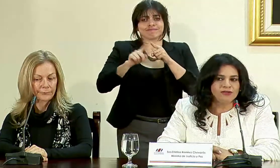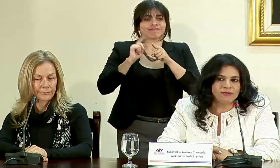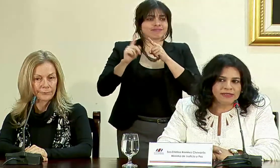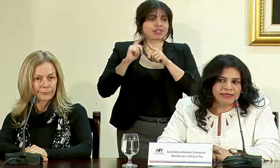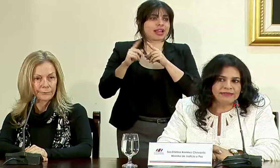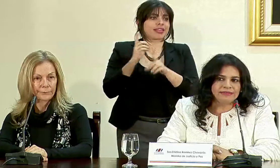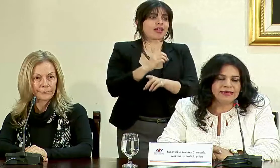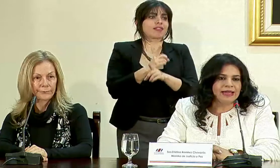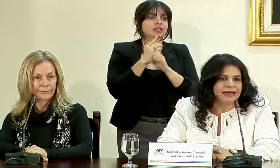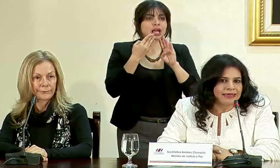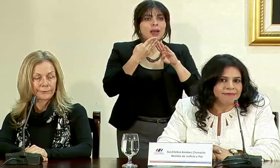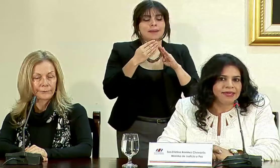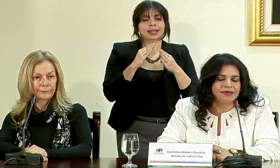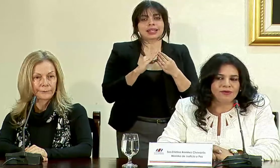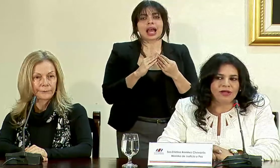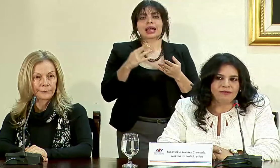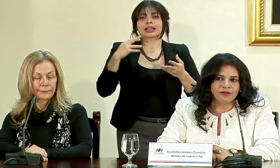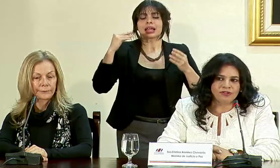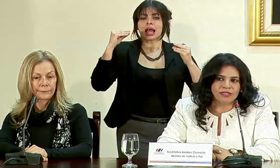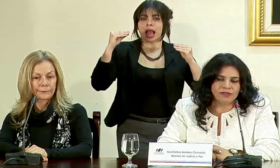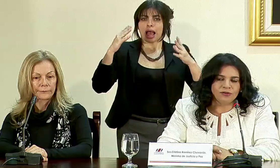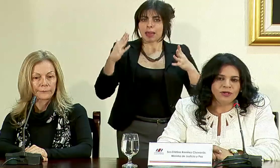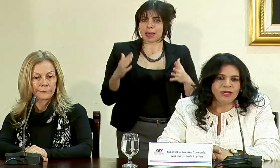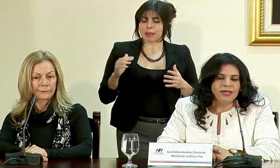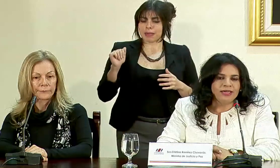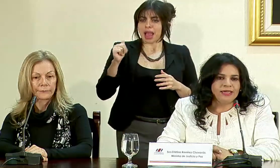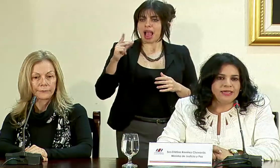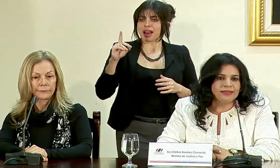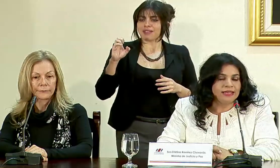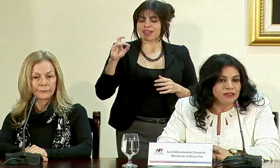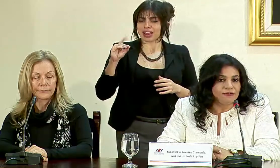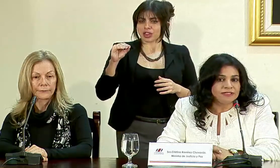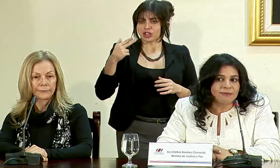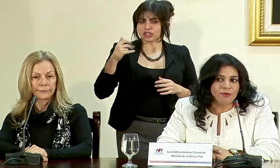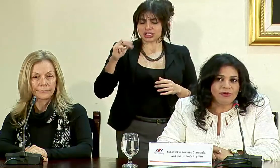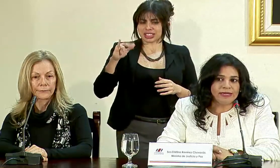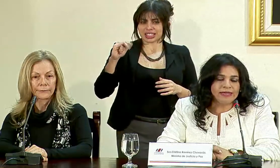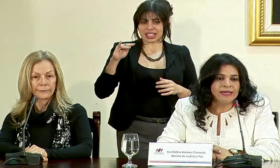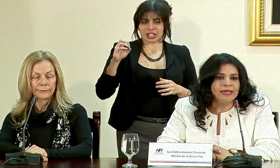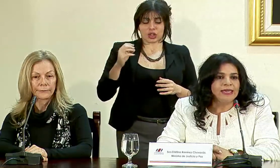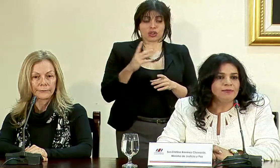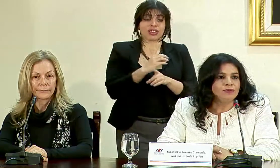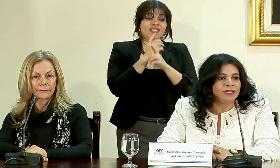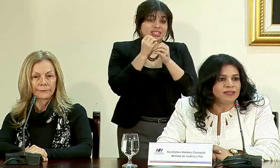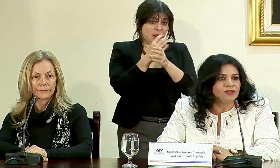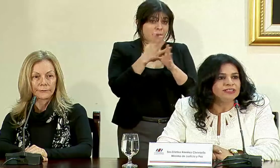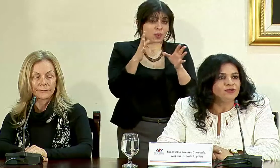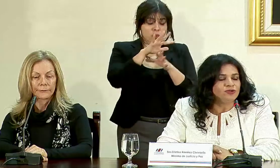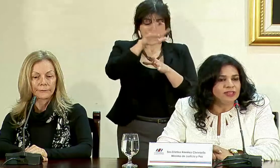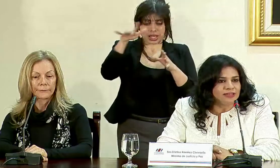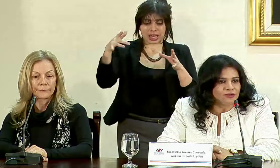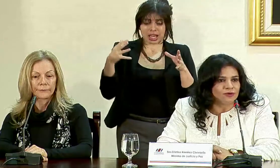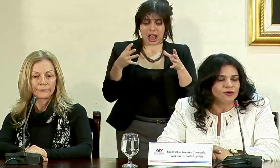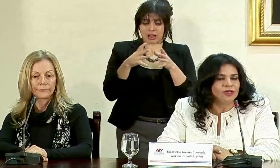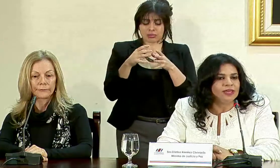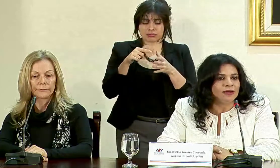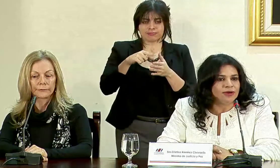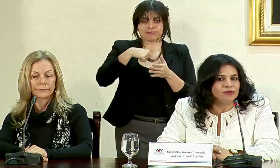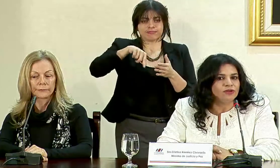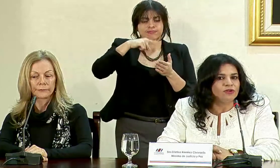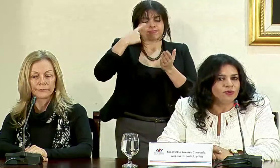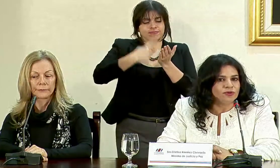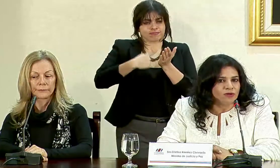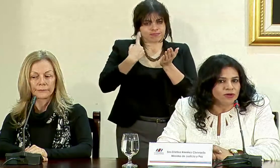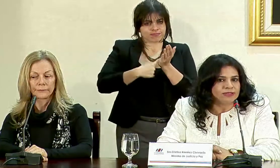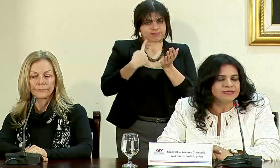Defensoría de los Habitantes de la Academia don Alfredo Chirino y de la Defensa Pública y hemos venido discutiendo y